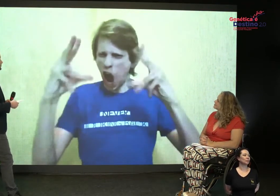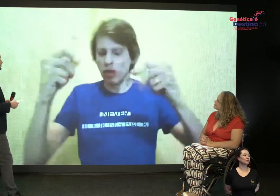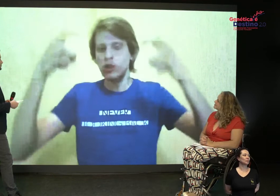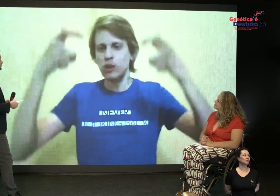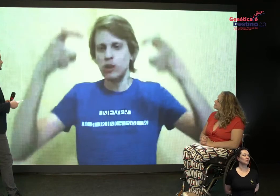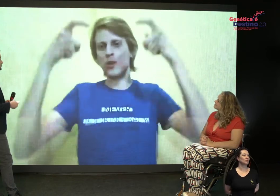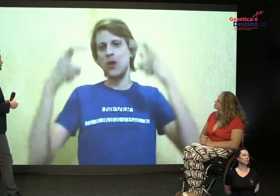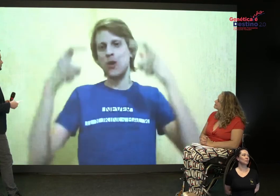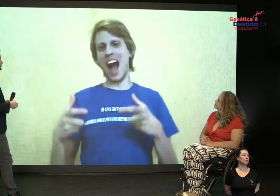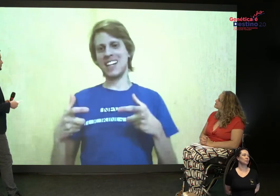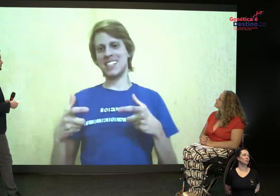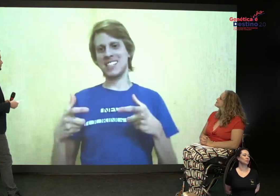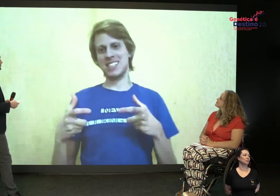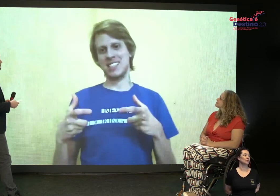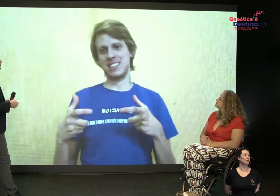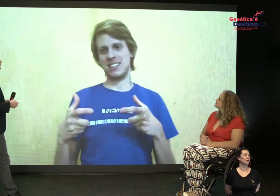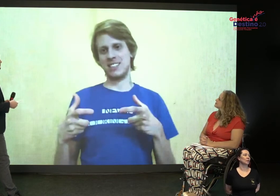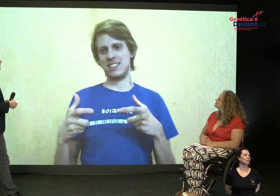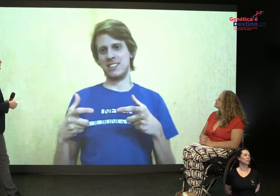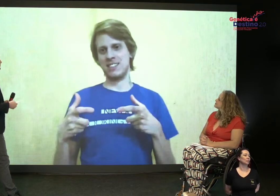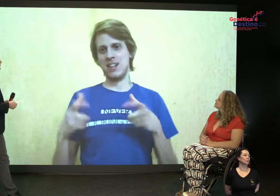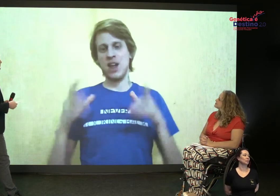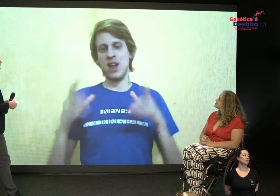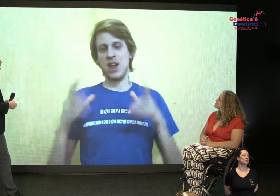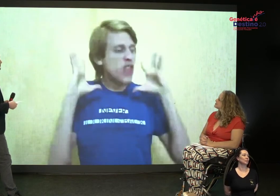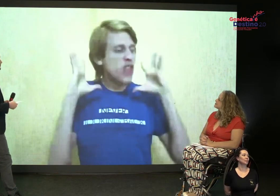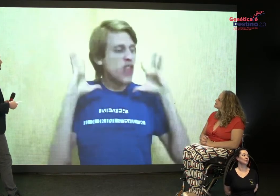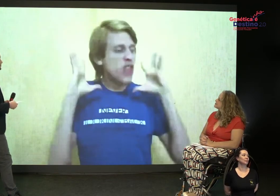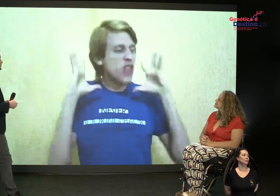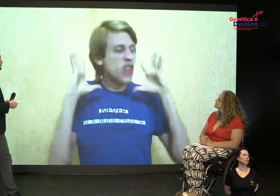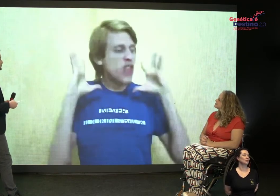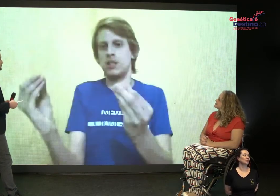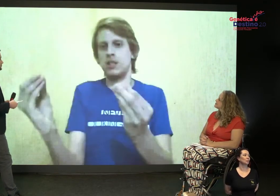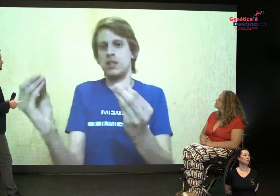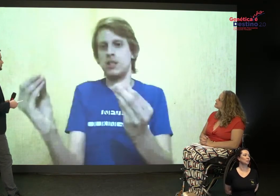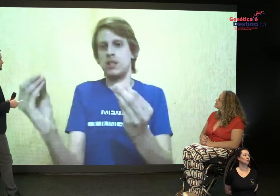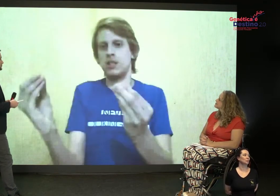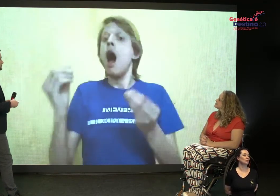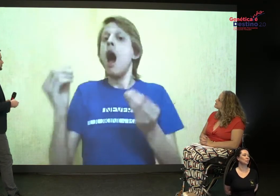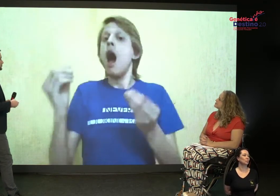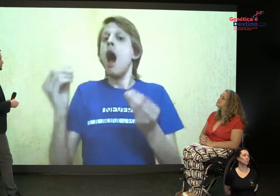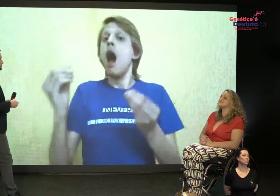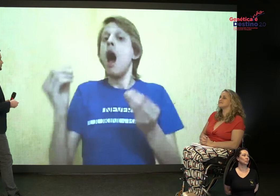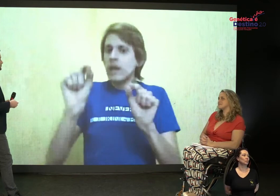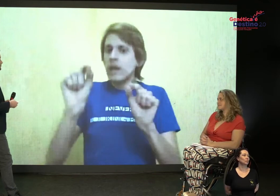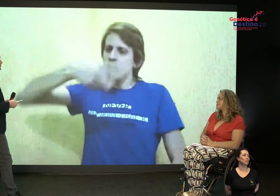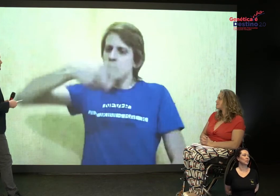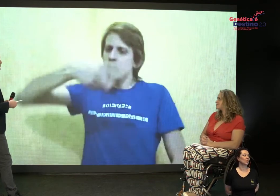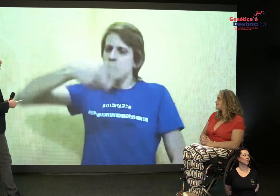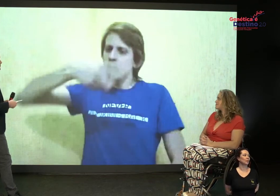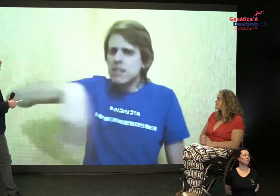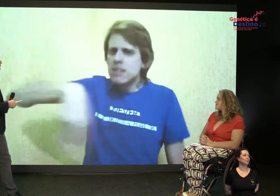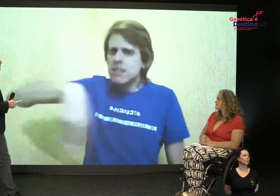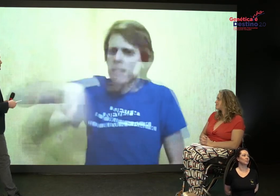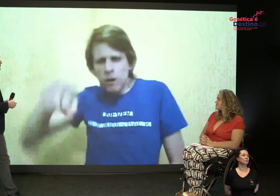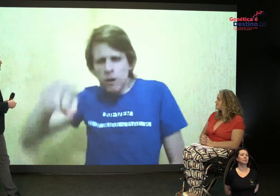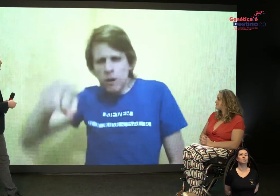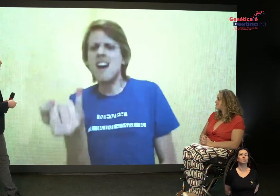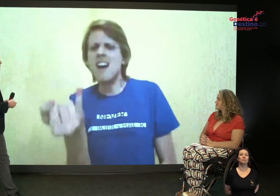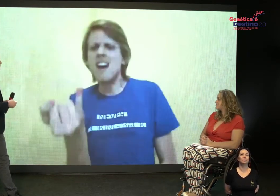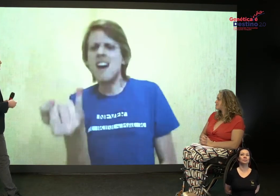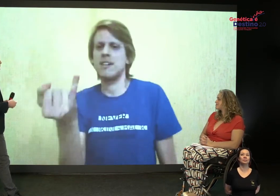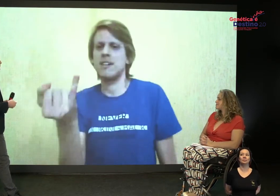Eu acredito que todas as pessoas, e em todos os lugares, mas todos tenham, sim,